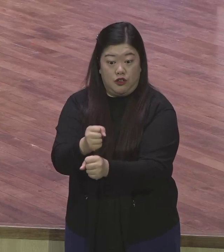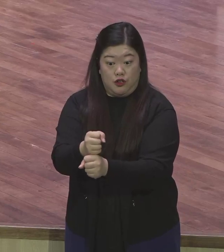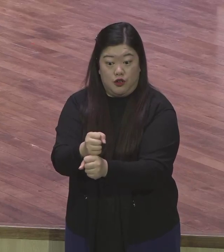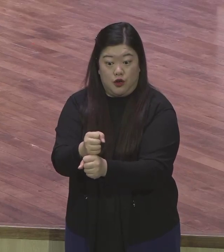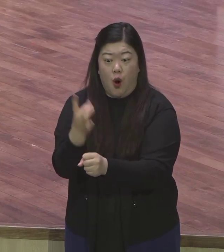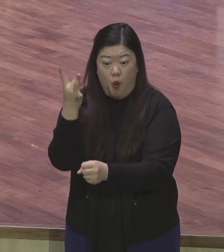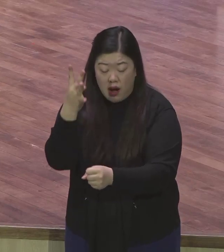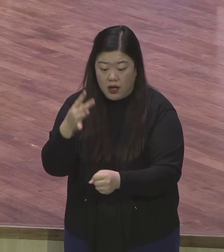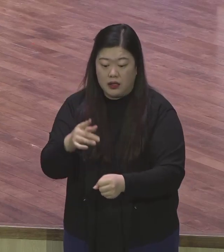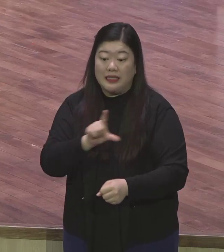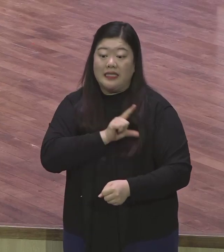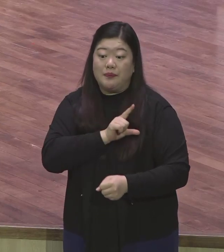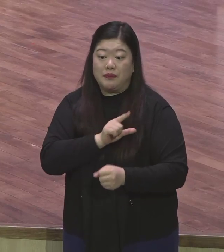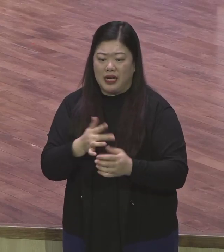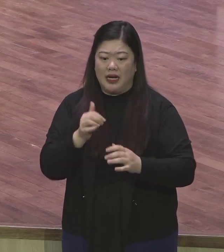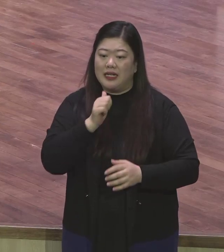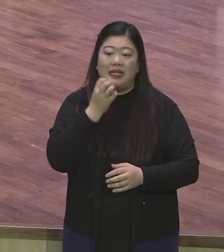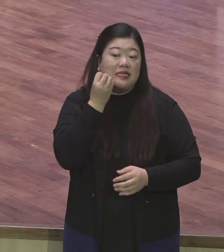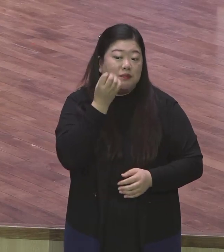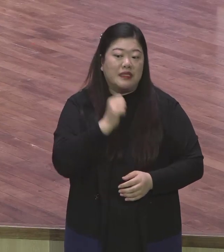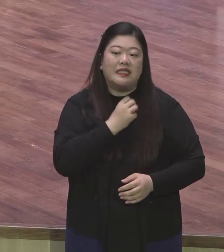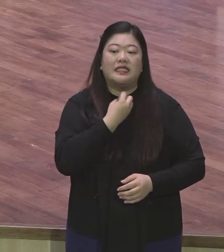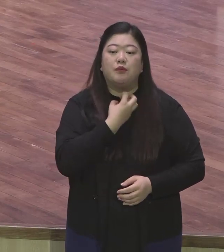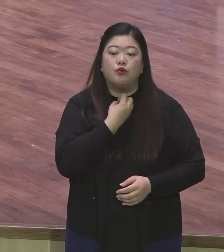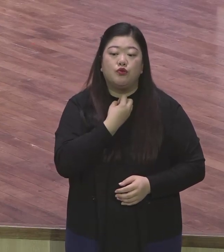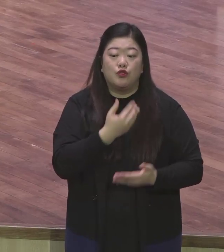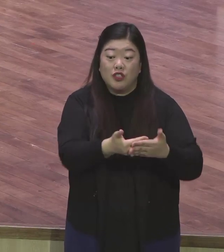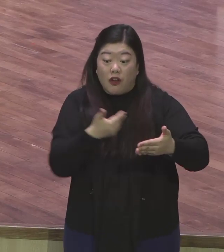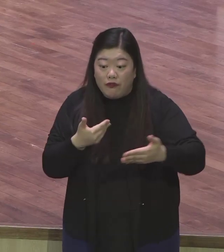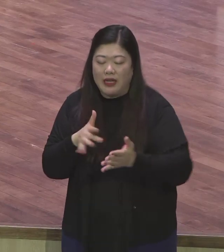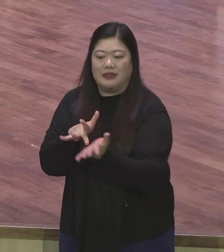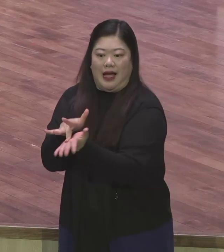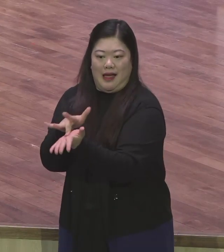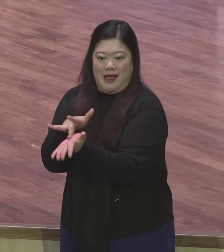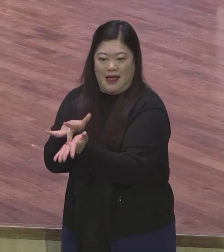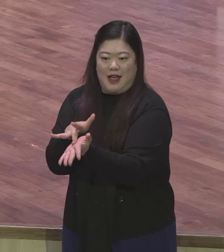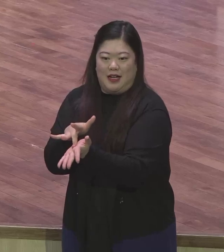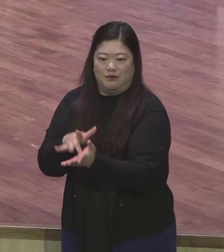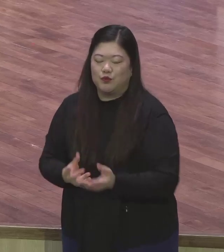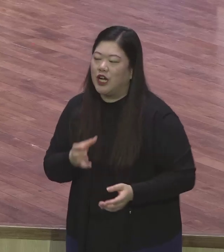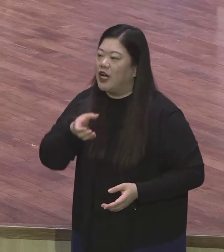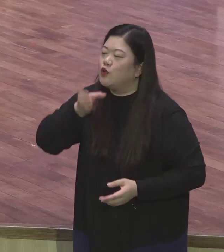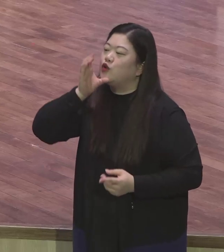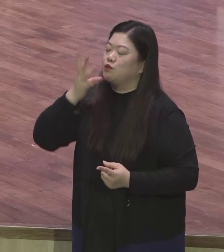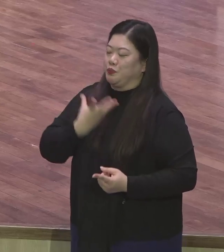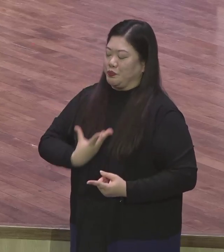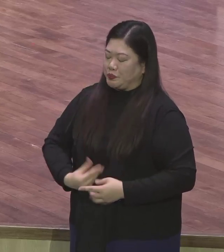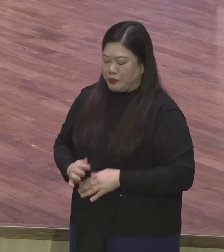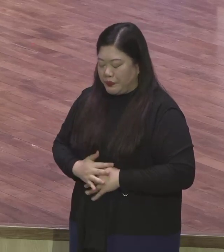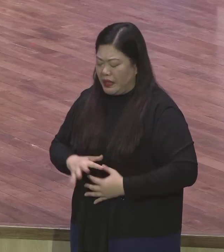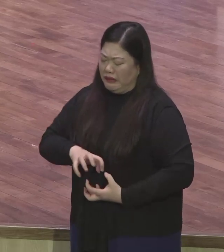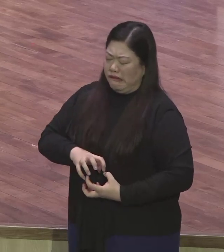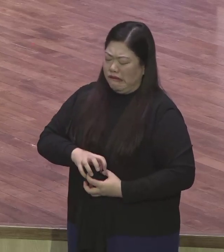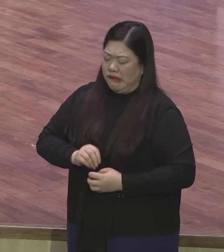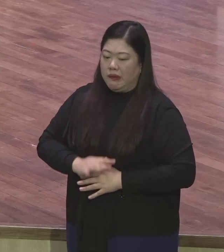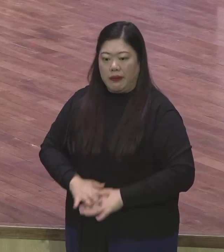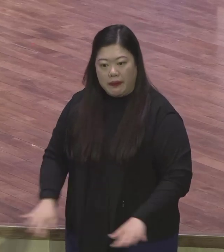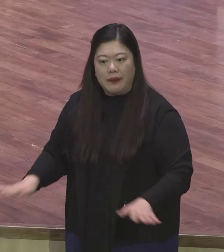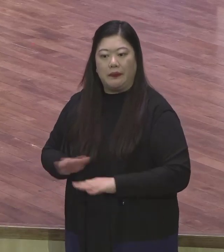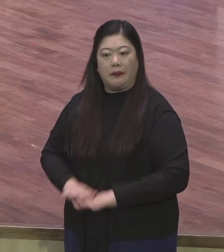상포를 등록을 해가지고 이제 그렇게 처음에 약국을 만들었는데 이 콜라라는